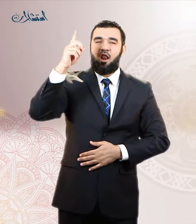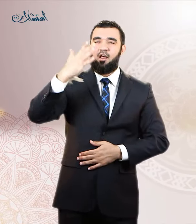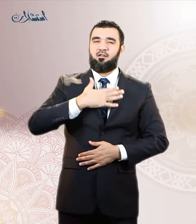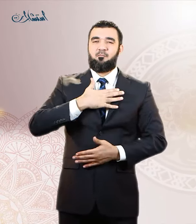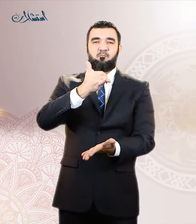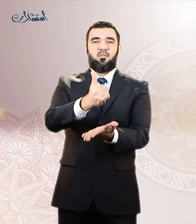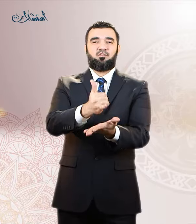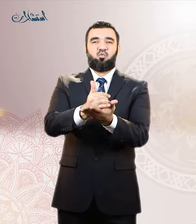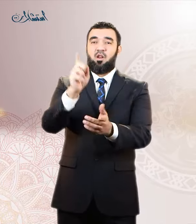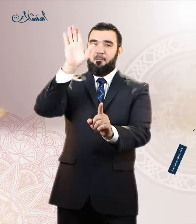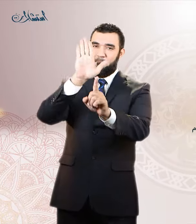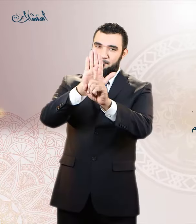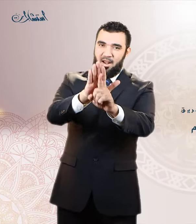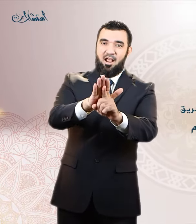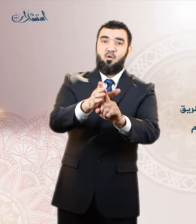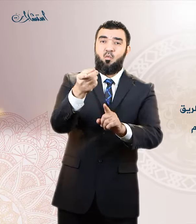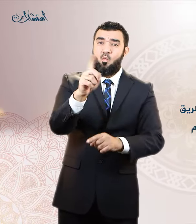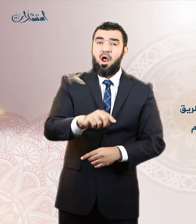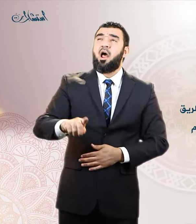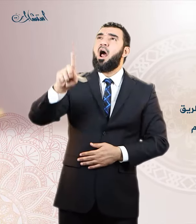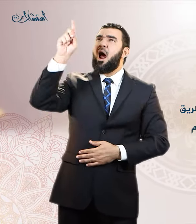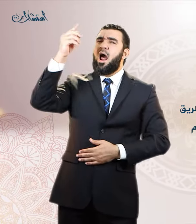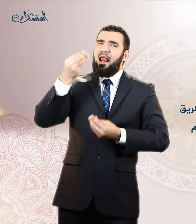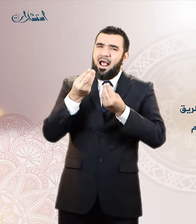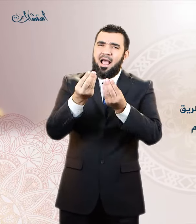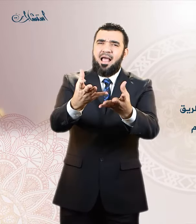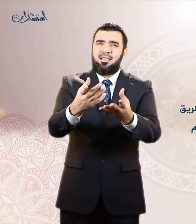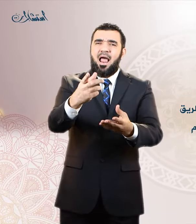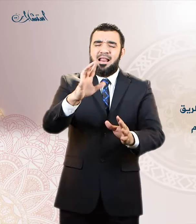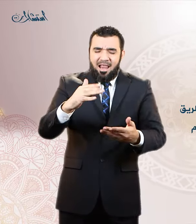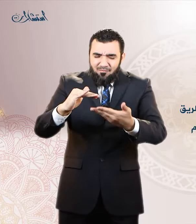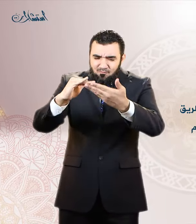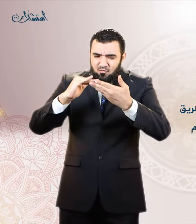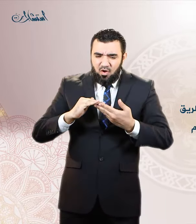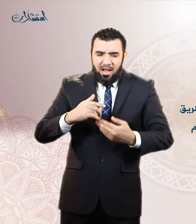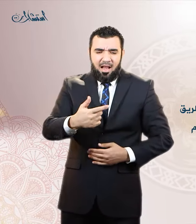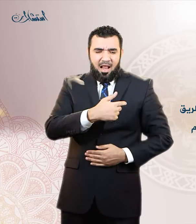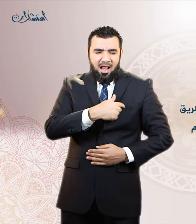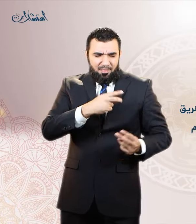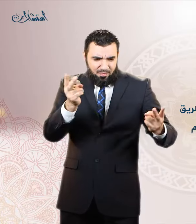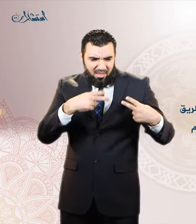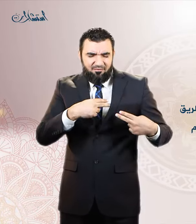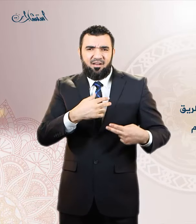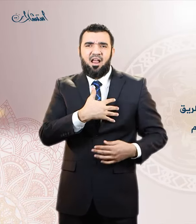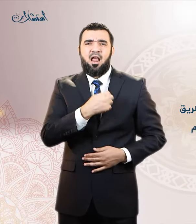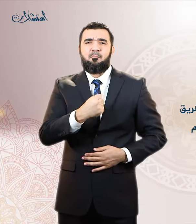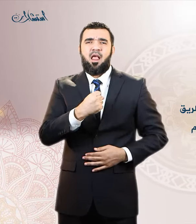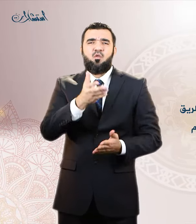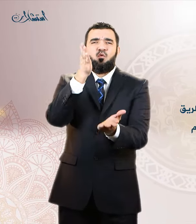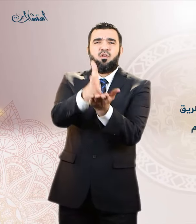عونك ويمدك بالمدد الذي يقويك ويثبتك على هذا الطريق اذا علم